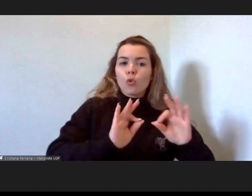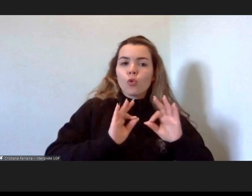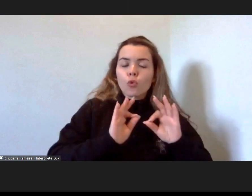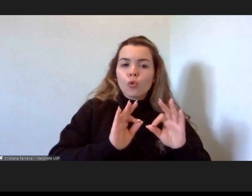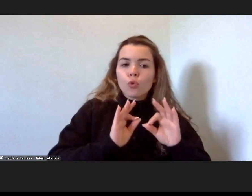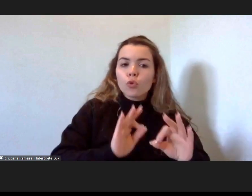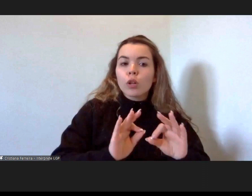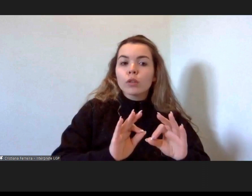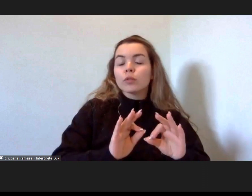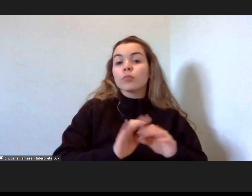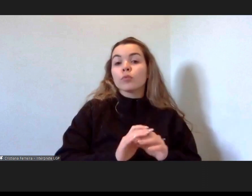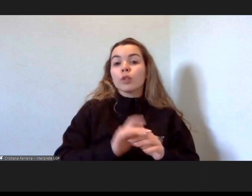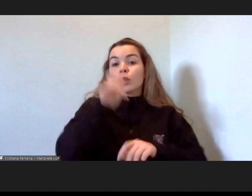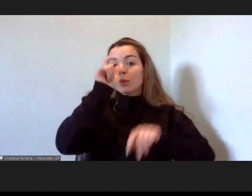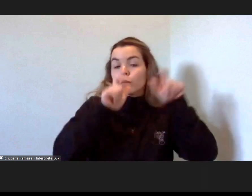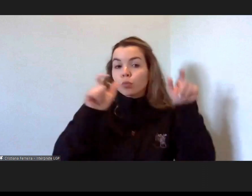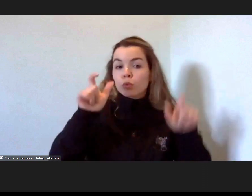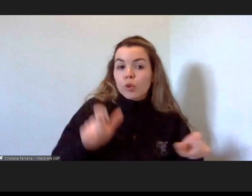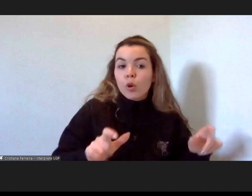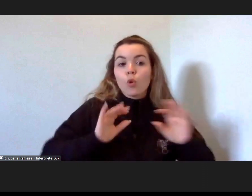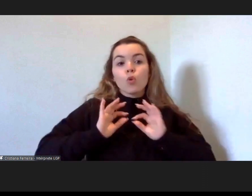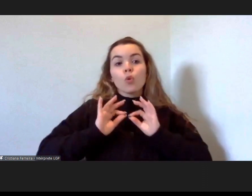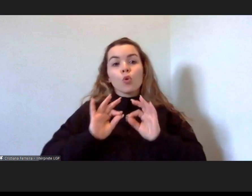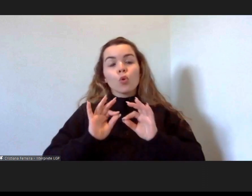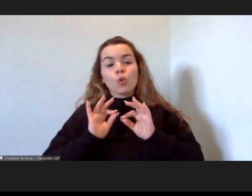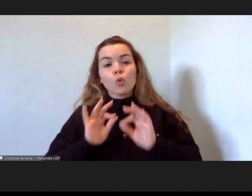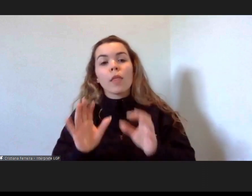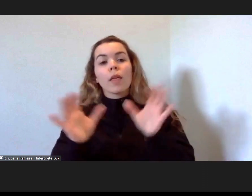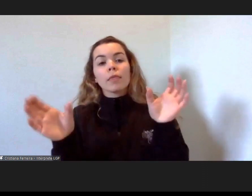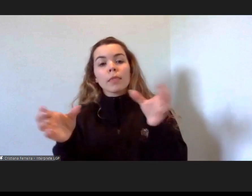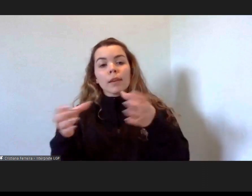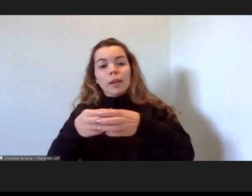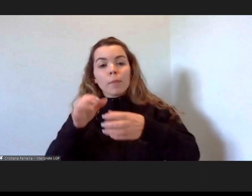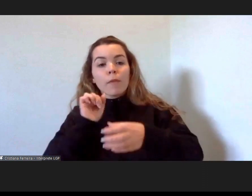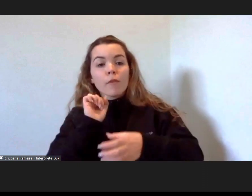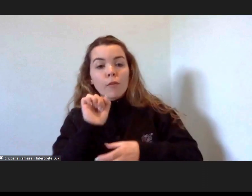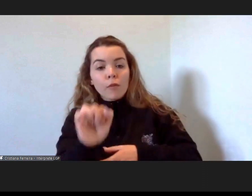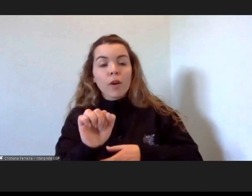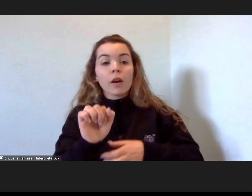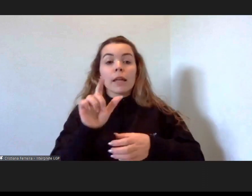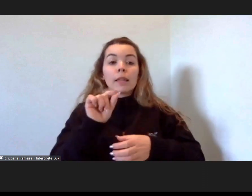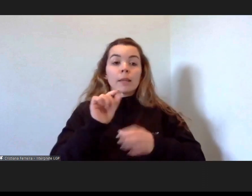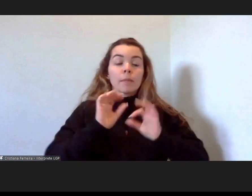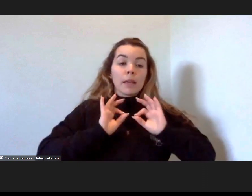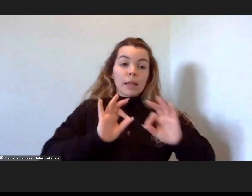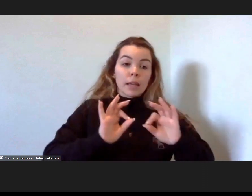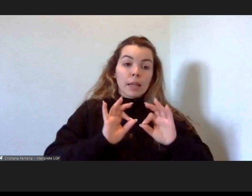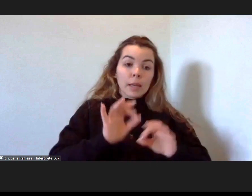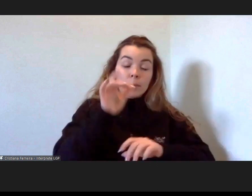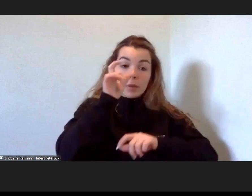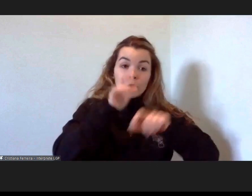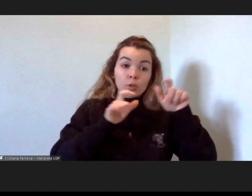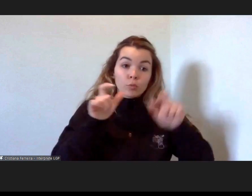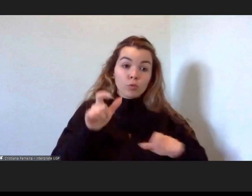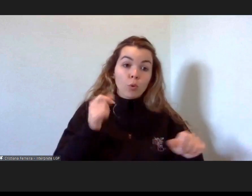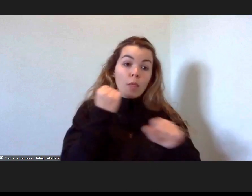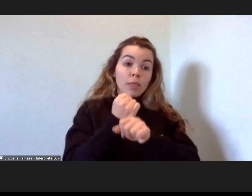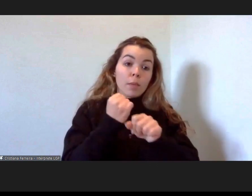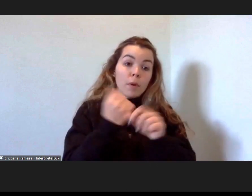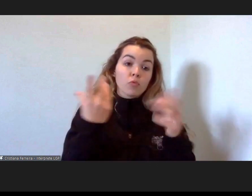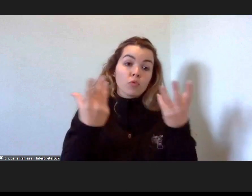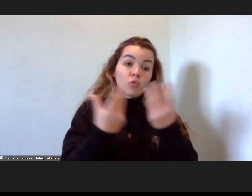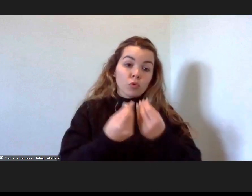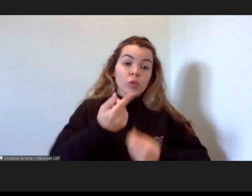cuidado dos seus destinatários, pelo cuidado da sua equipa e pelo cuidado das pessoas que trabalham conosco. De facto, há uma